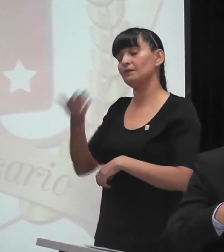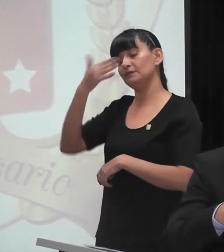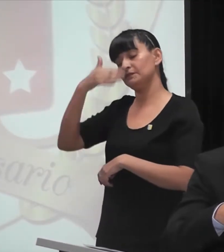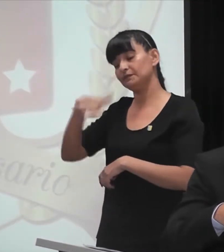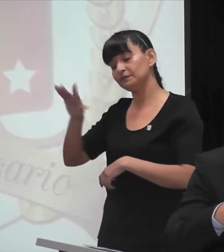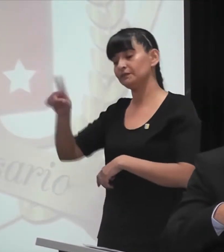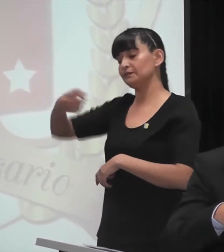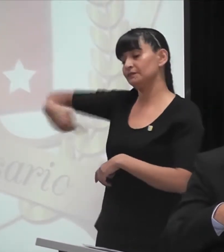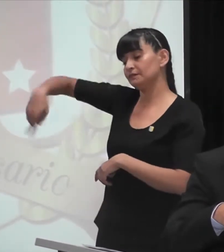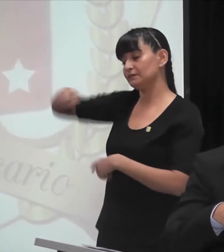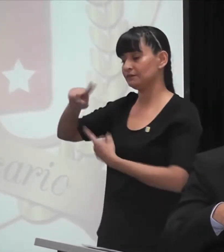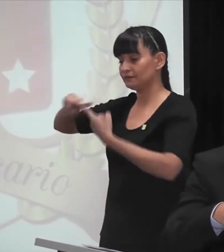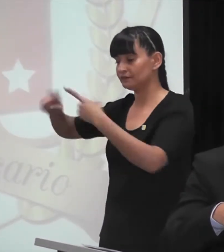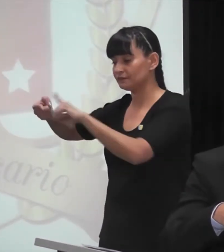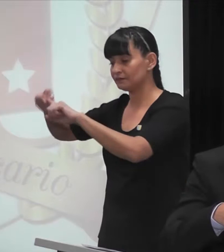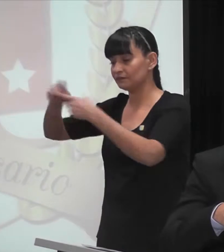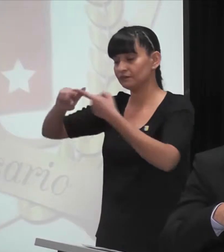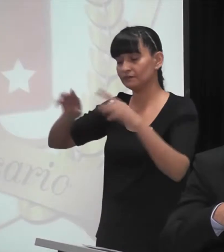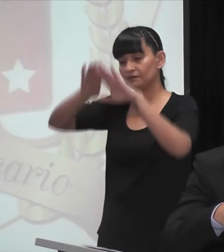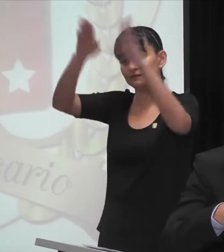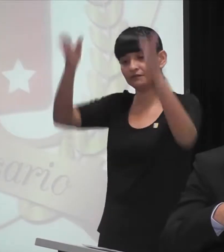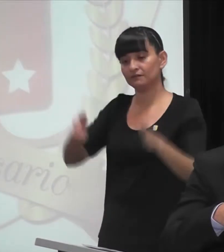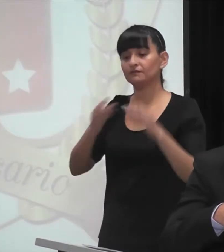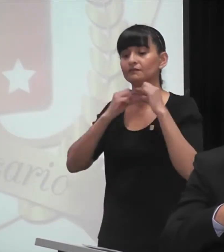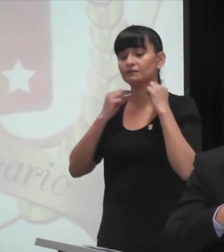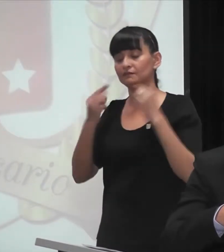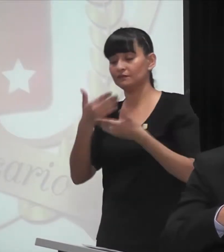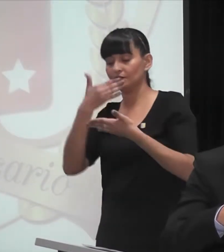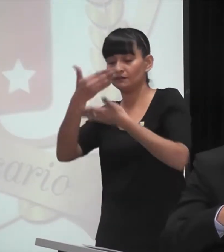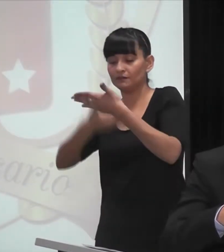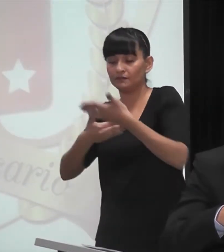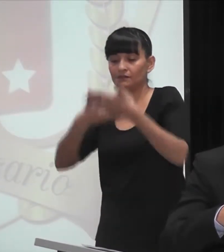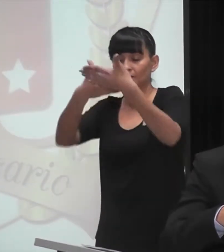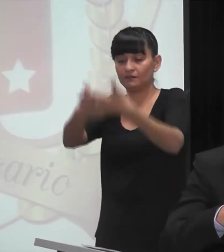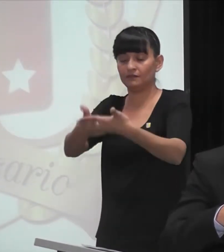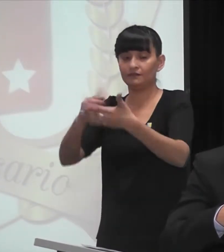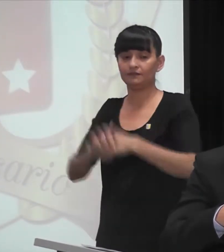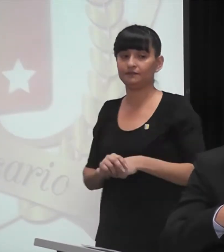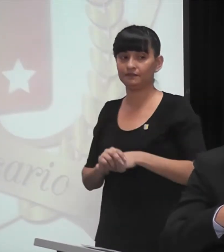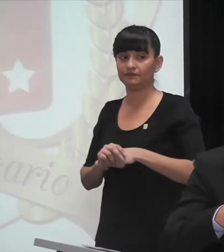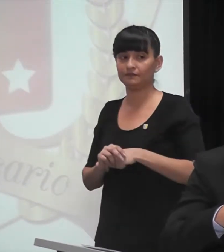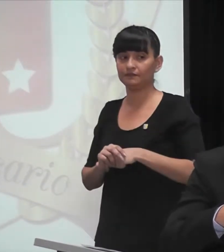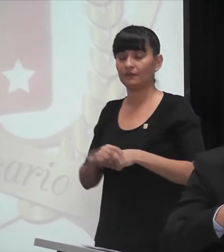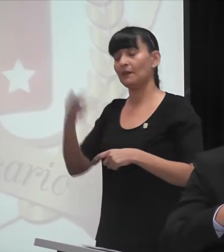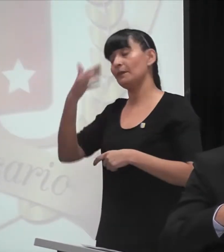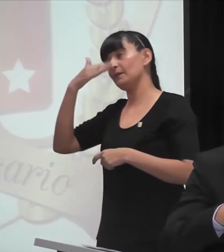SNEP. Acudíamos a cuanta idea se nos presentaba. Y Milo,